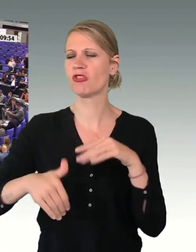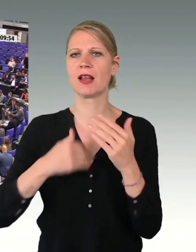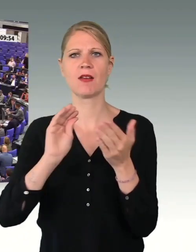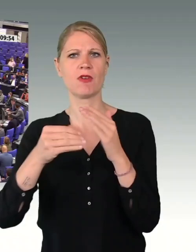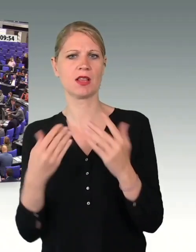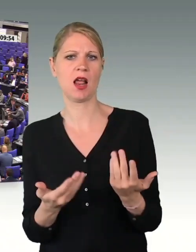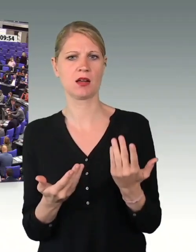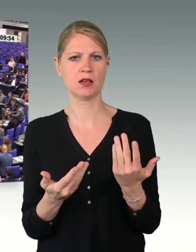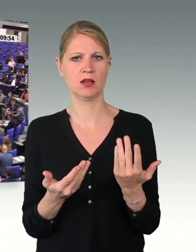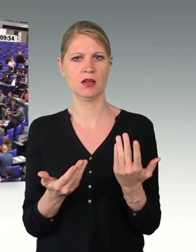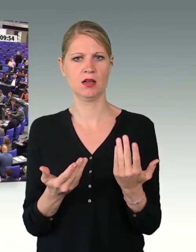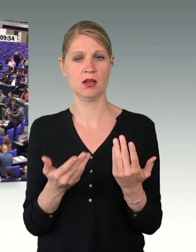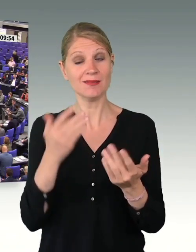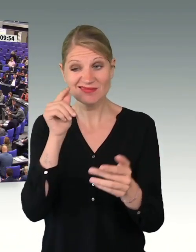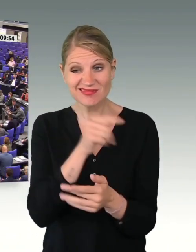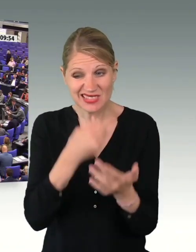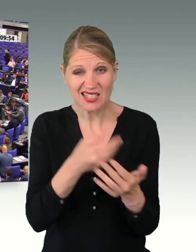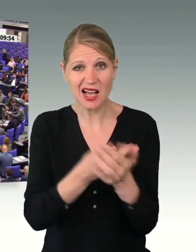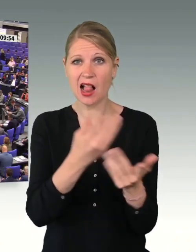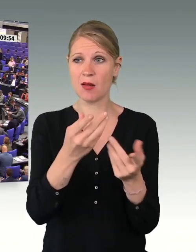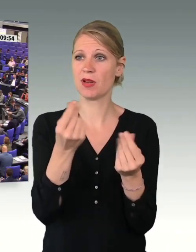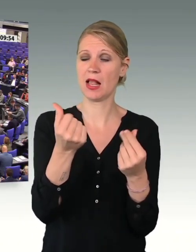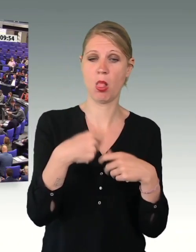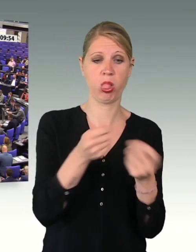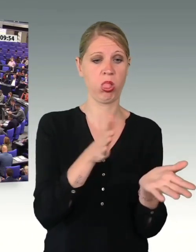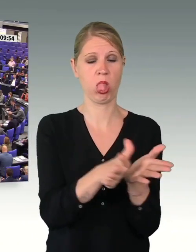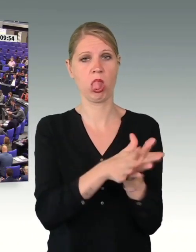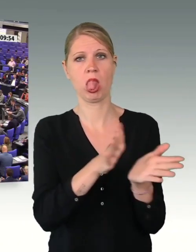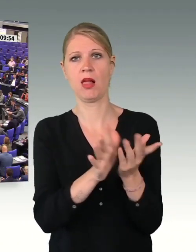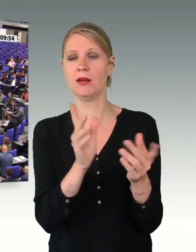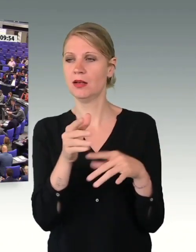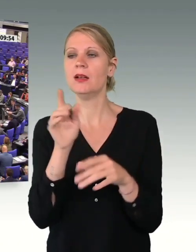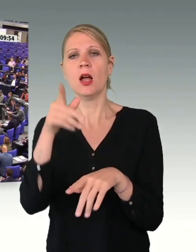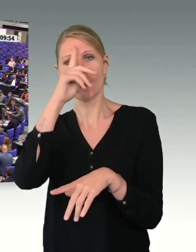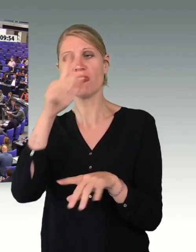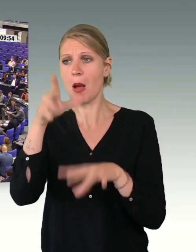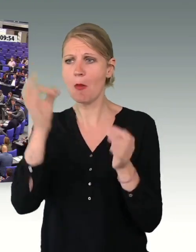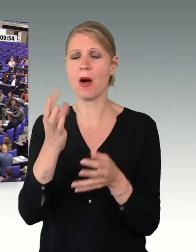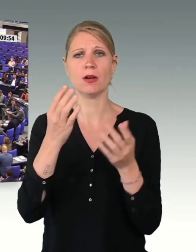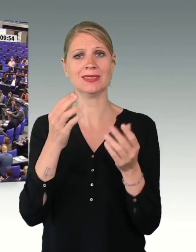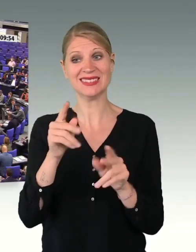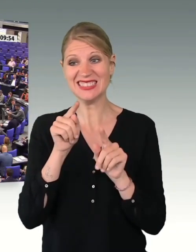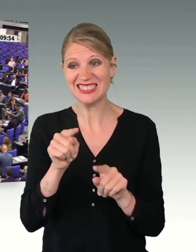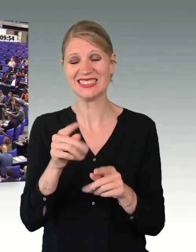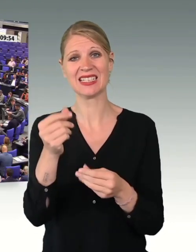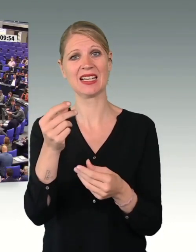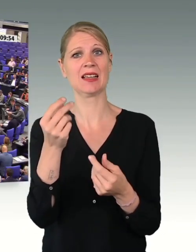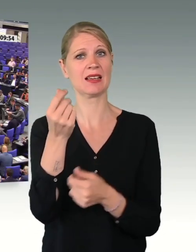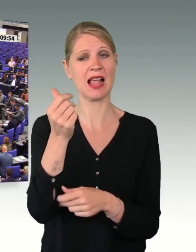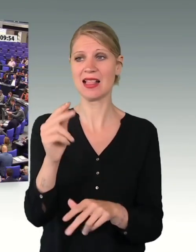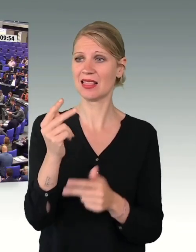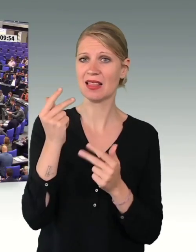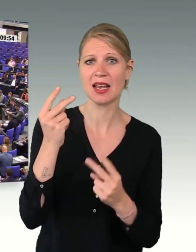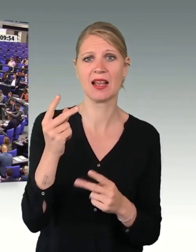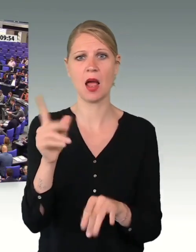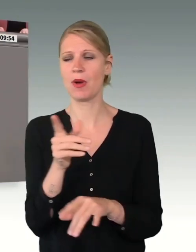100 Milliarden, aber nicht für weitere Aufrüstung, sondern für Bildung, für Gesundheit und gute Renten. Das sind unsere